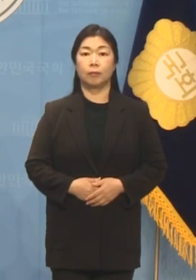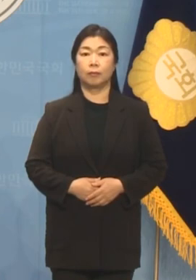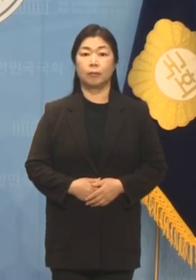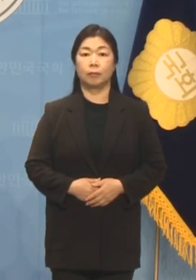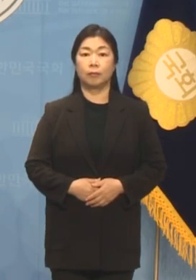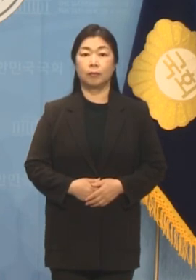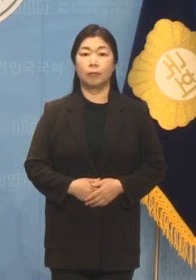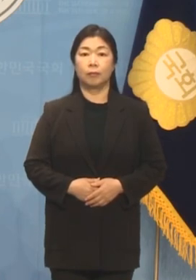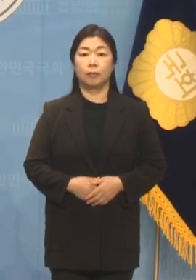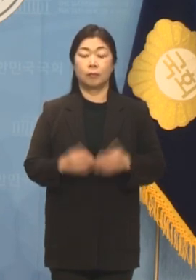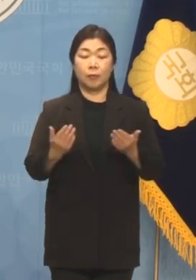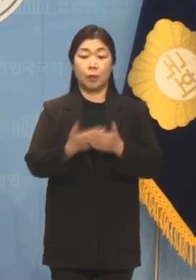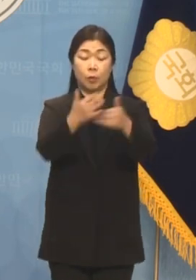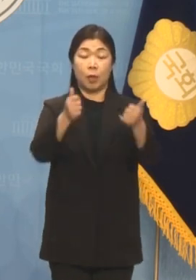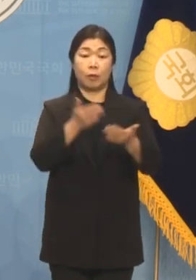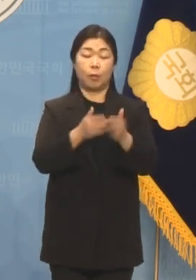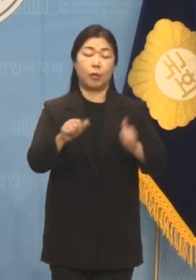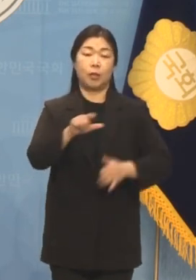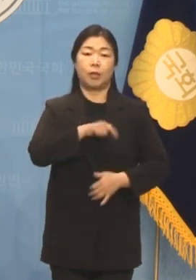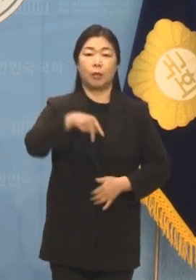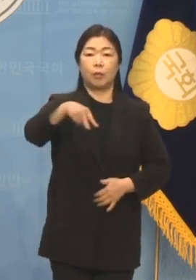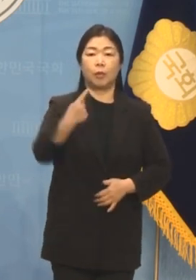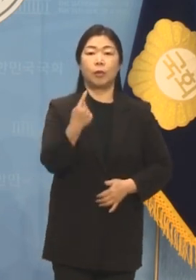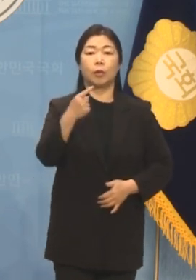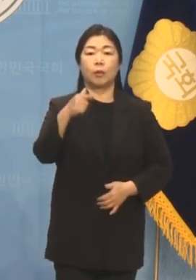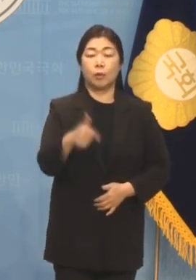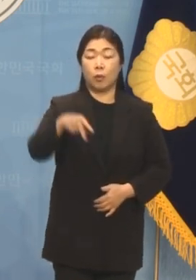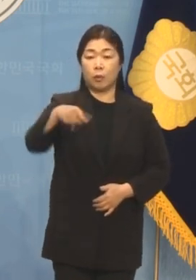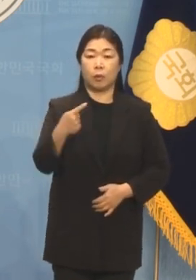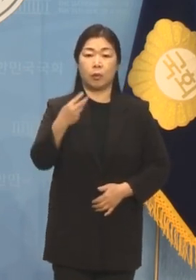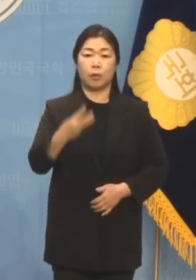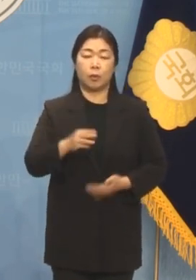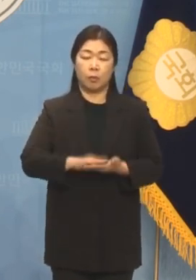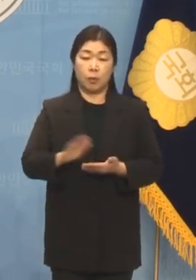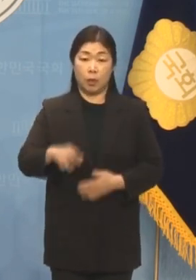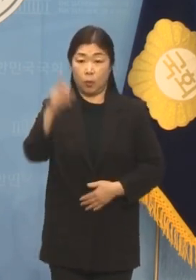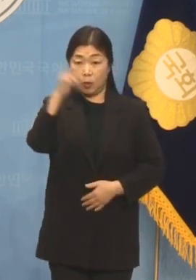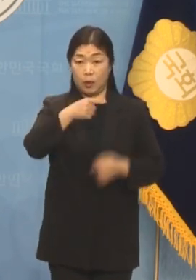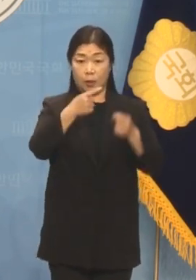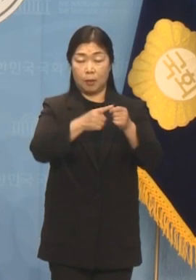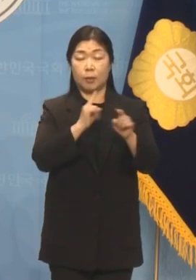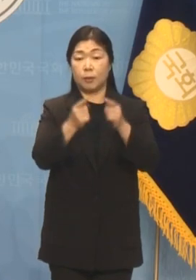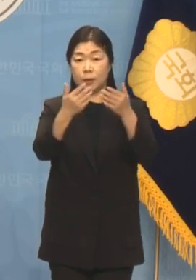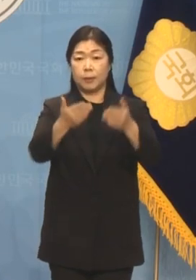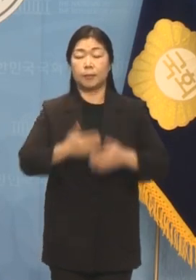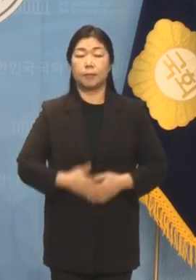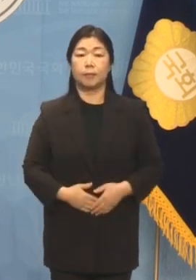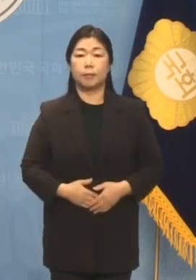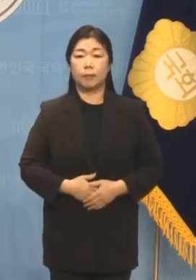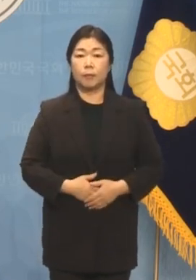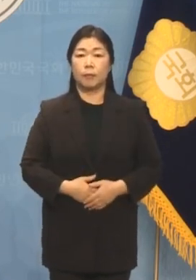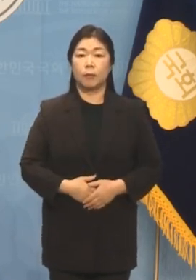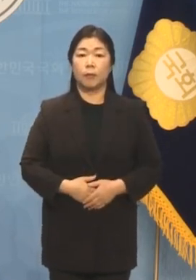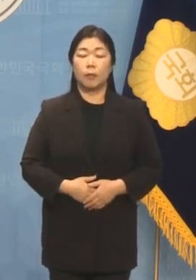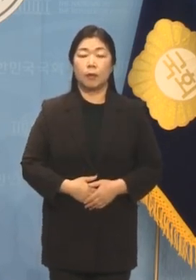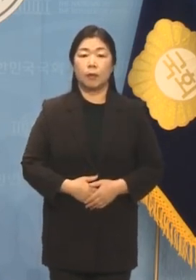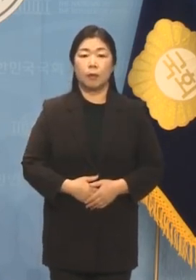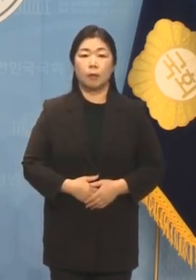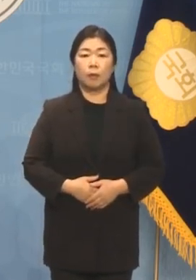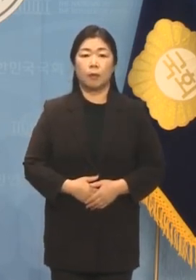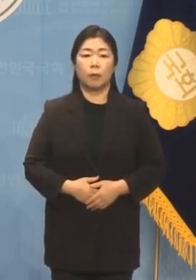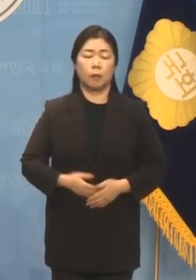네, 진보당 대변인 손솔입니다. 오전 브리핑 한 건 말씀드리겠습니다. 과거